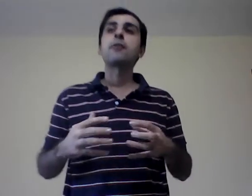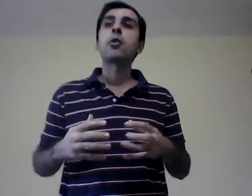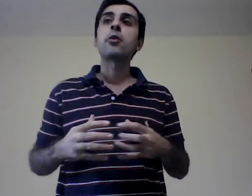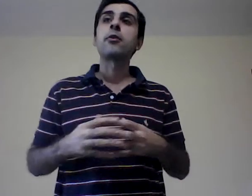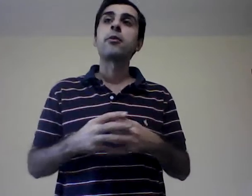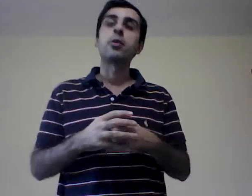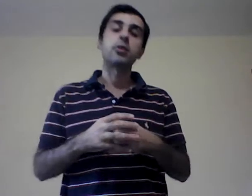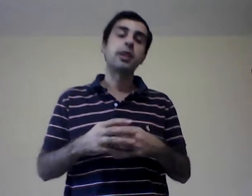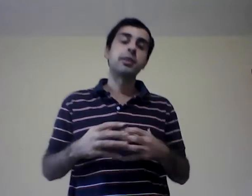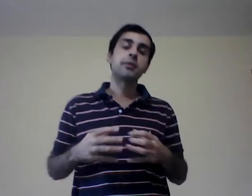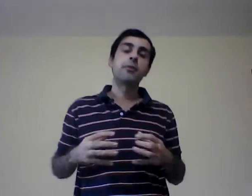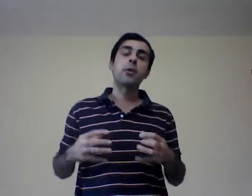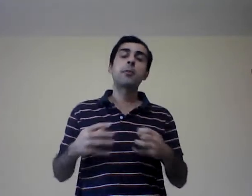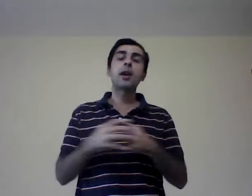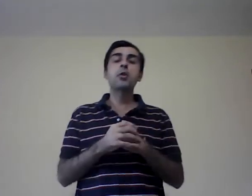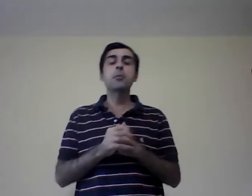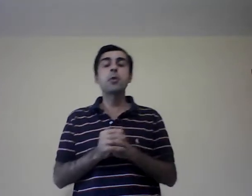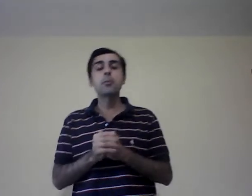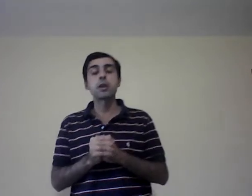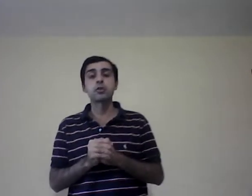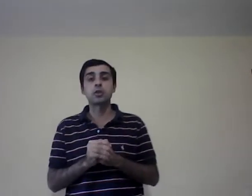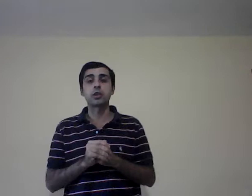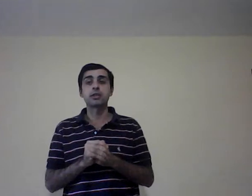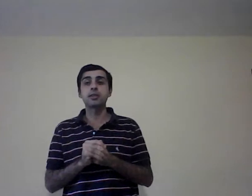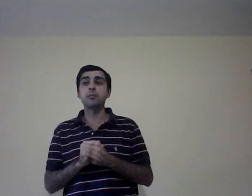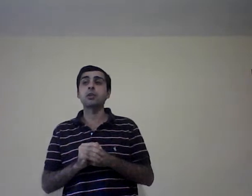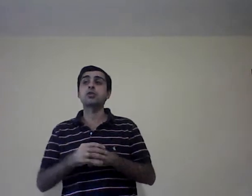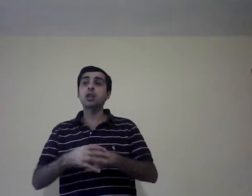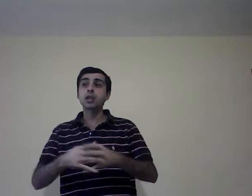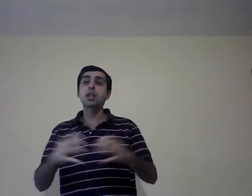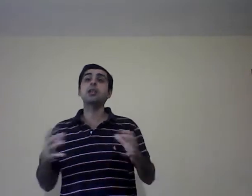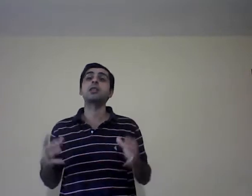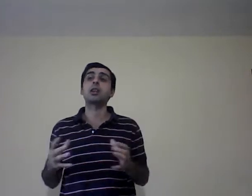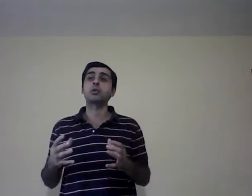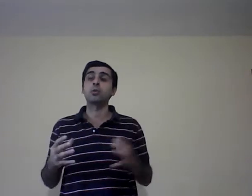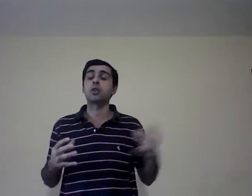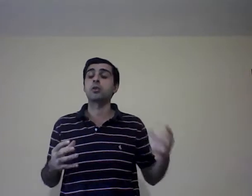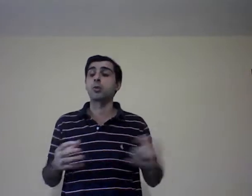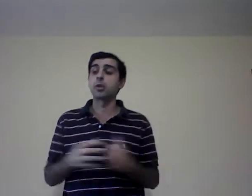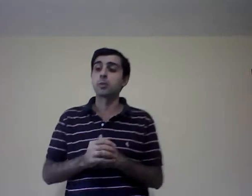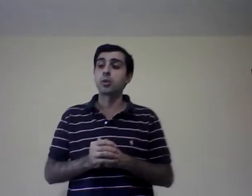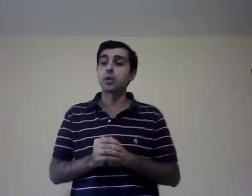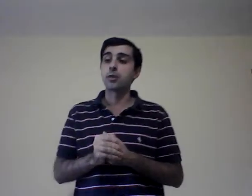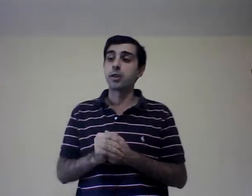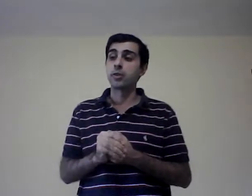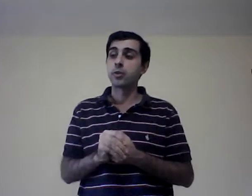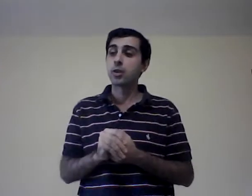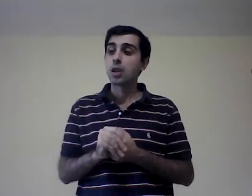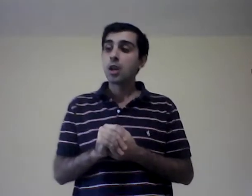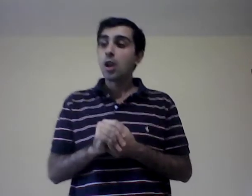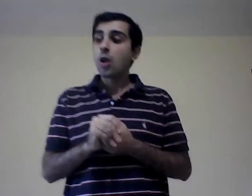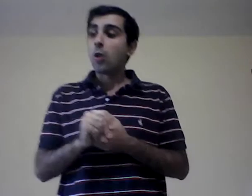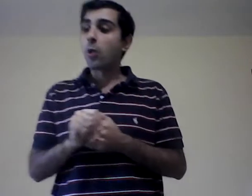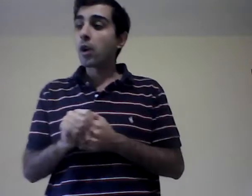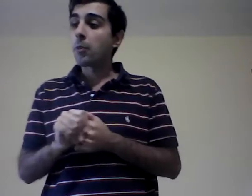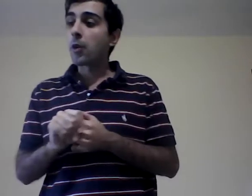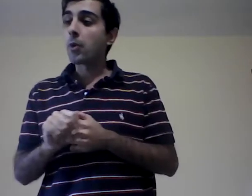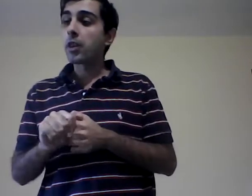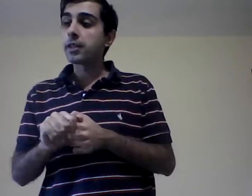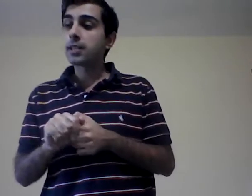formado por personas, si. Personas que interactúan, como venimos hablando. Luego, podemos decir